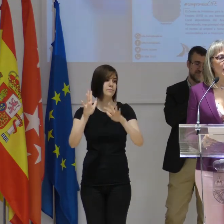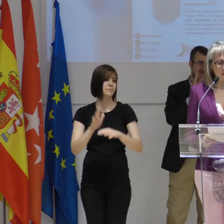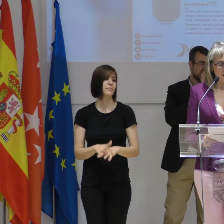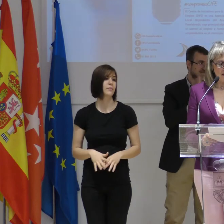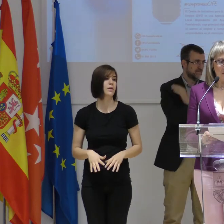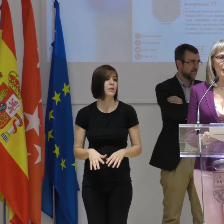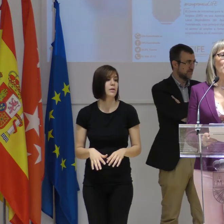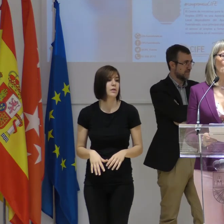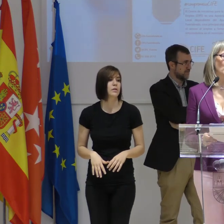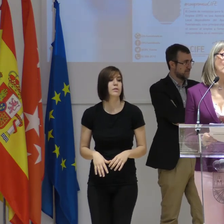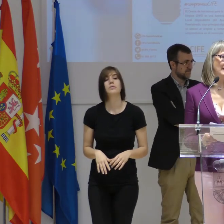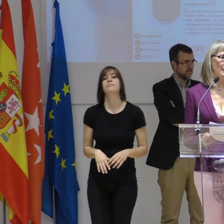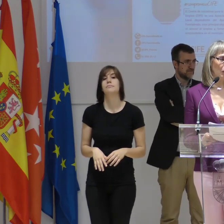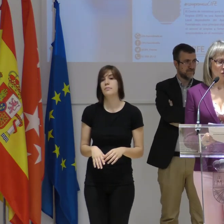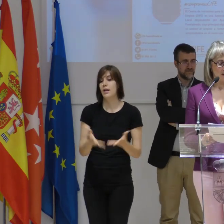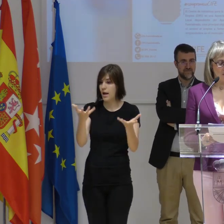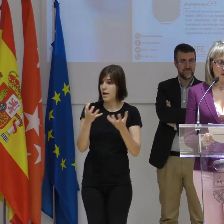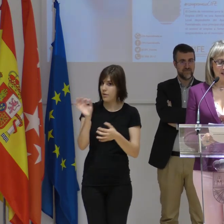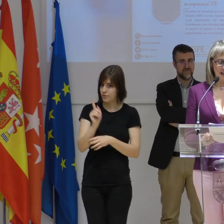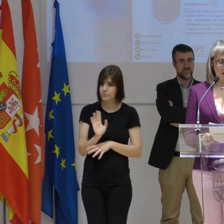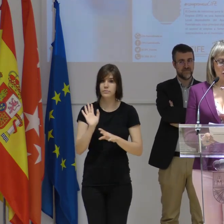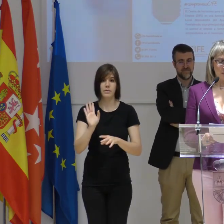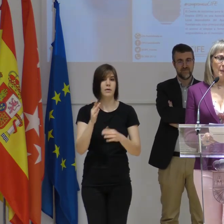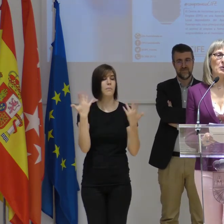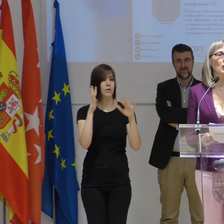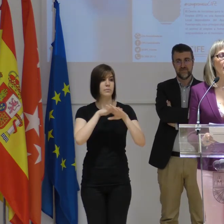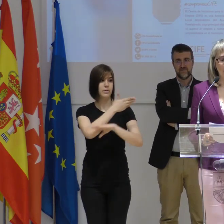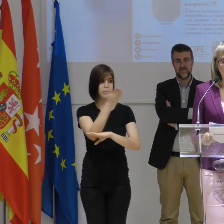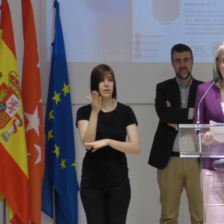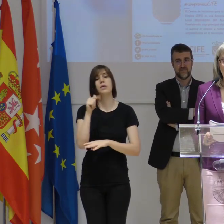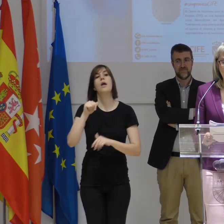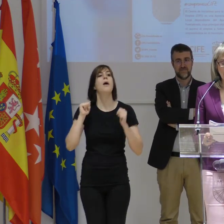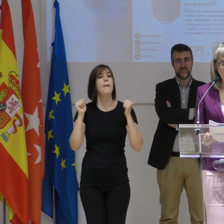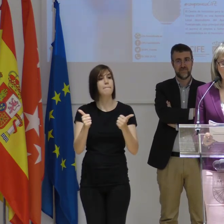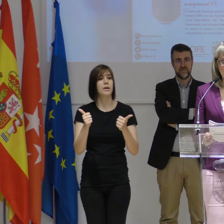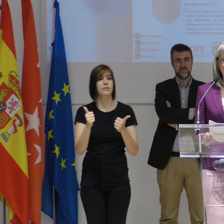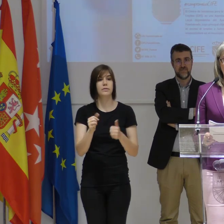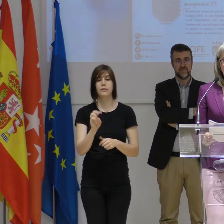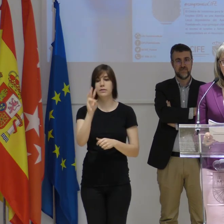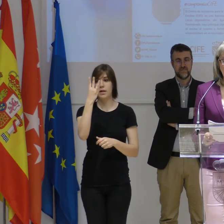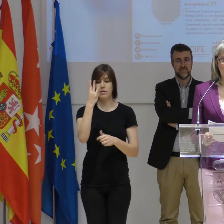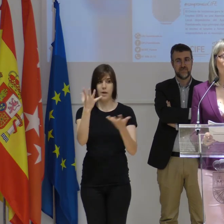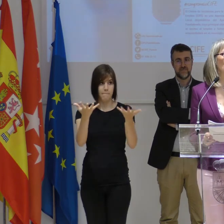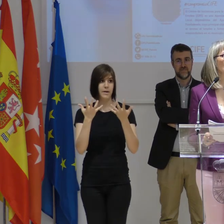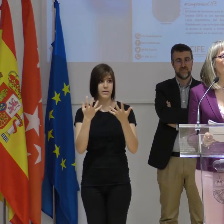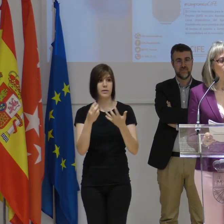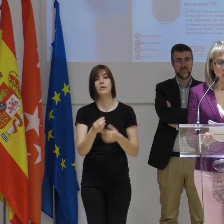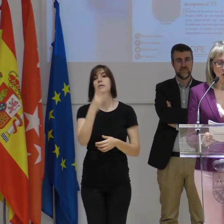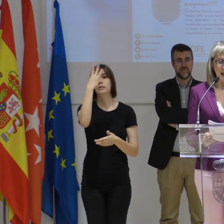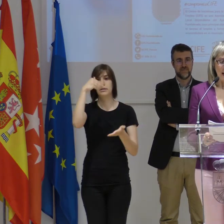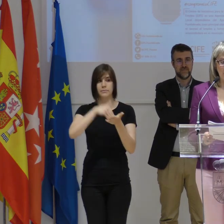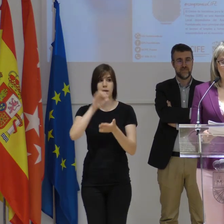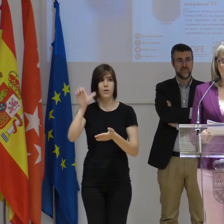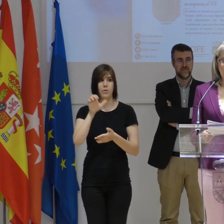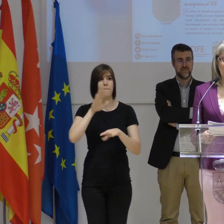Se lo merecen, sean premiados o no, ese aplauso desde luego que es para ellos. Vamos a comenzar con el tercer premio, el tercer premio dotado con 3.000 euros.